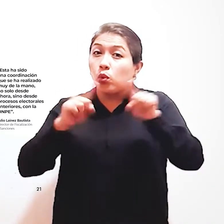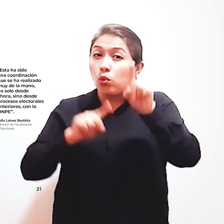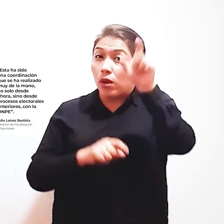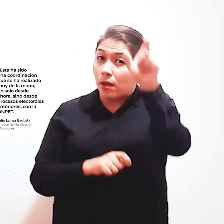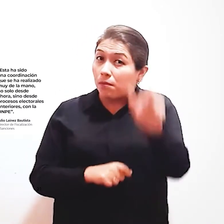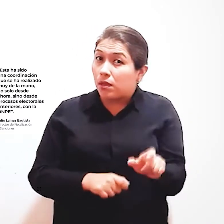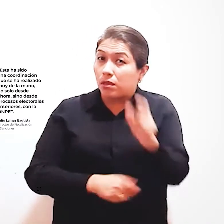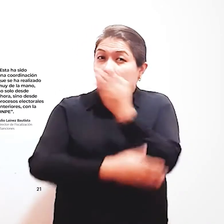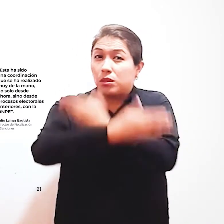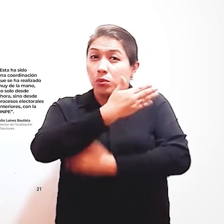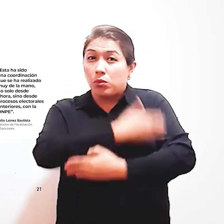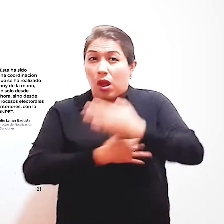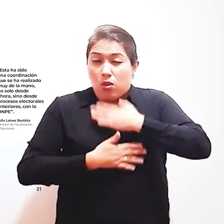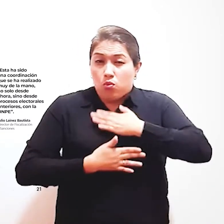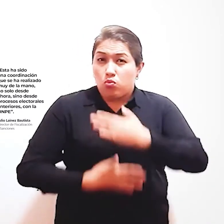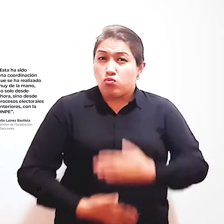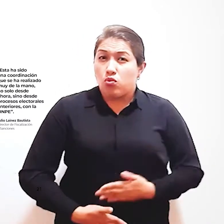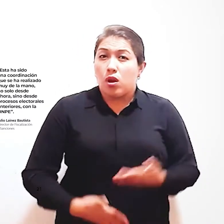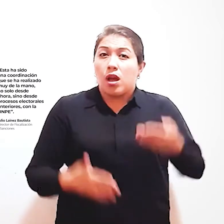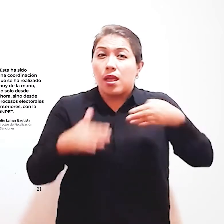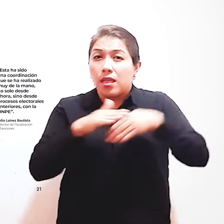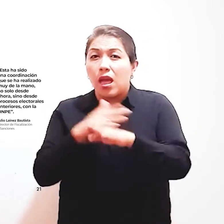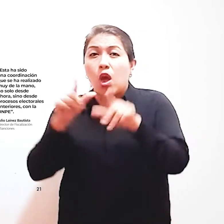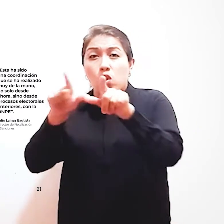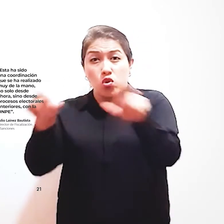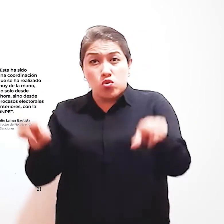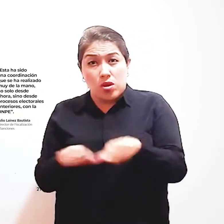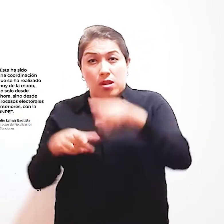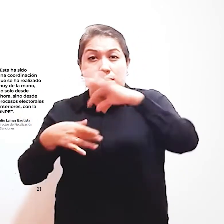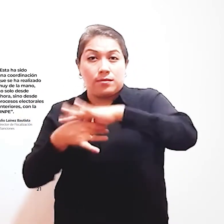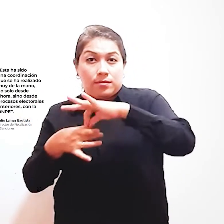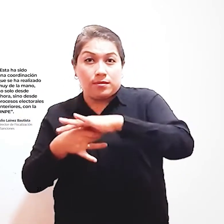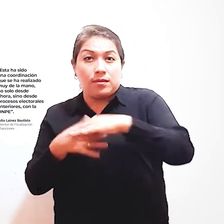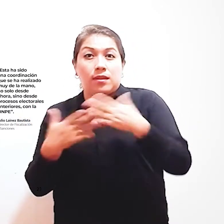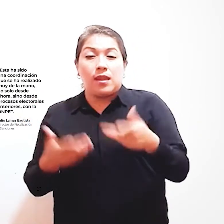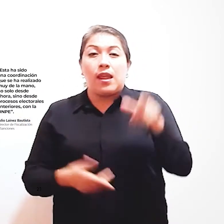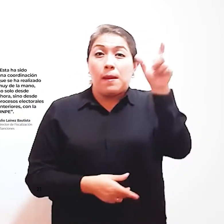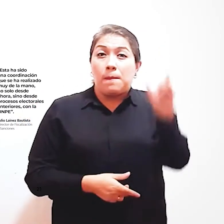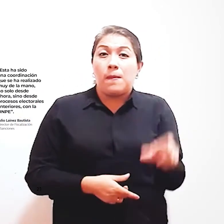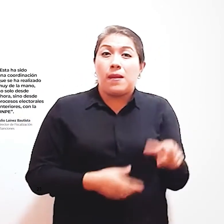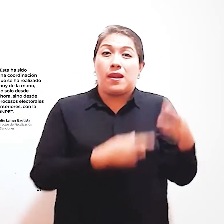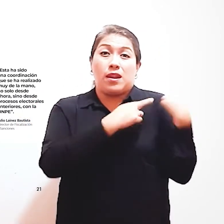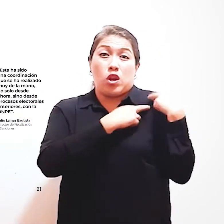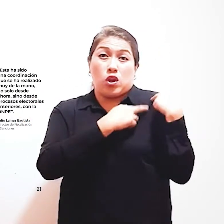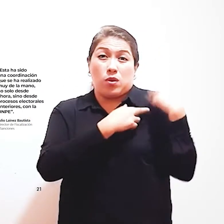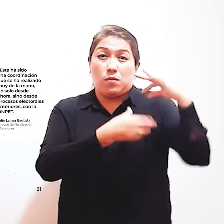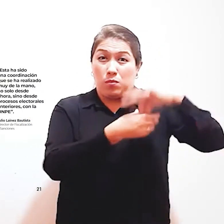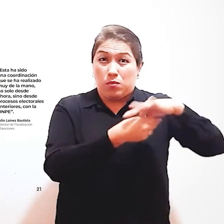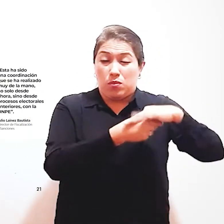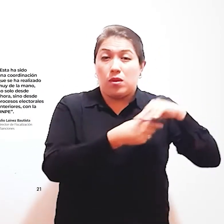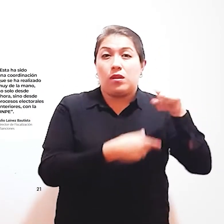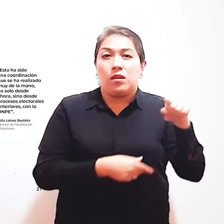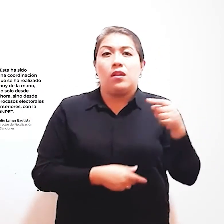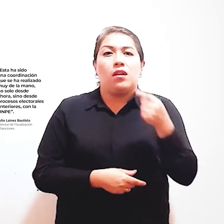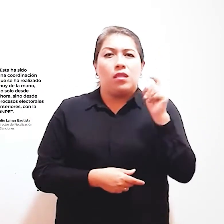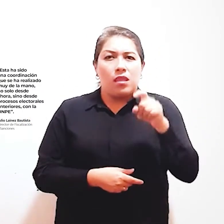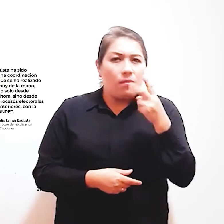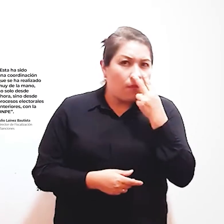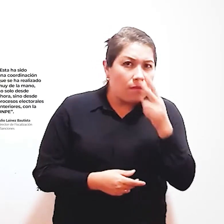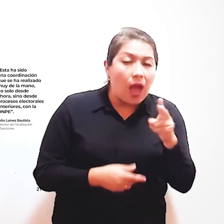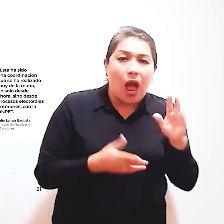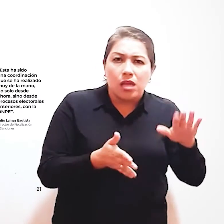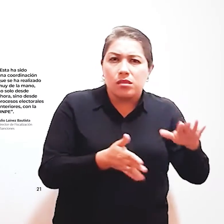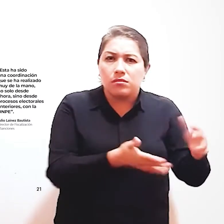así Que cuando una persona Con discapacidad motora Llegaba a un centro De votación El personal De la OMP En primer lugar